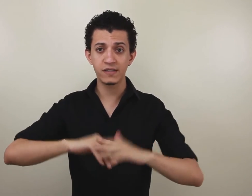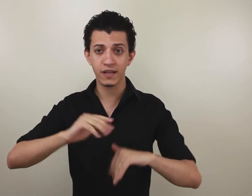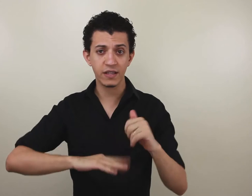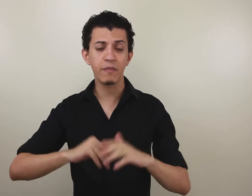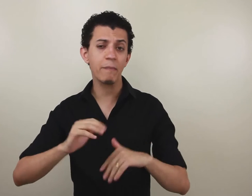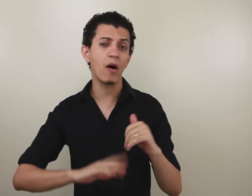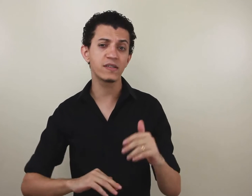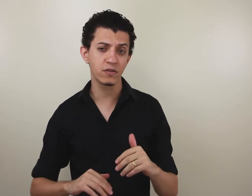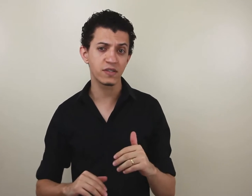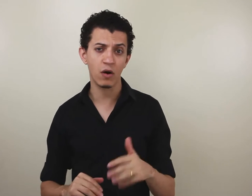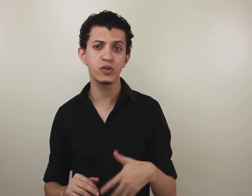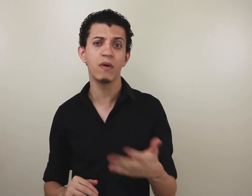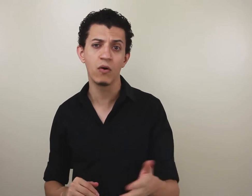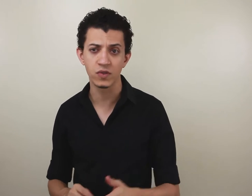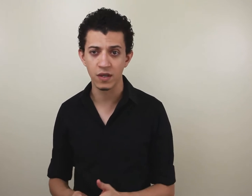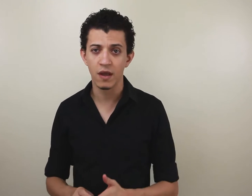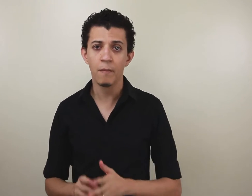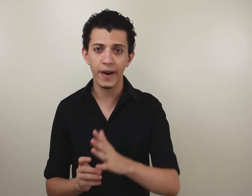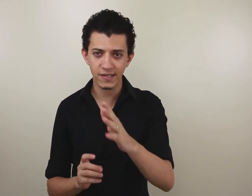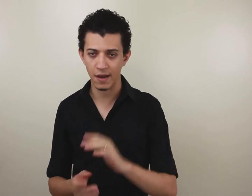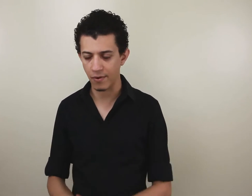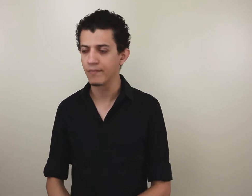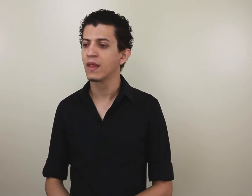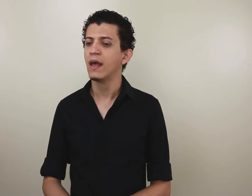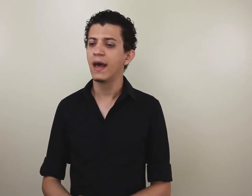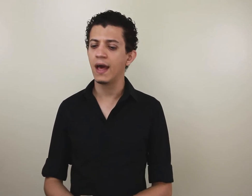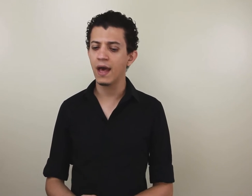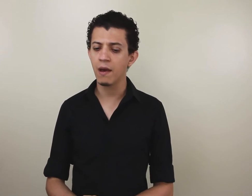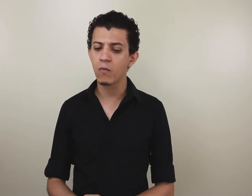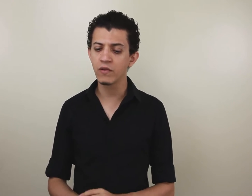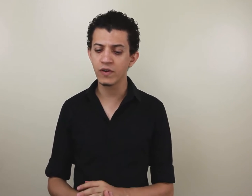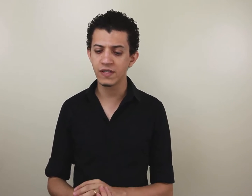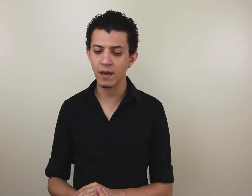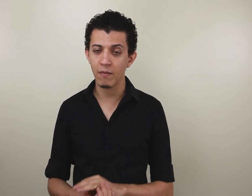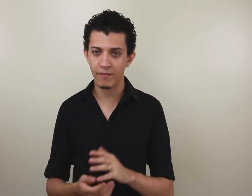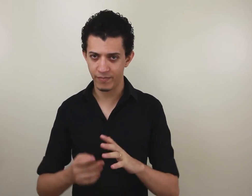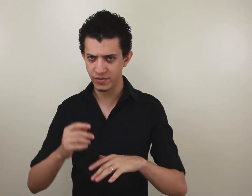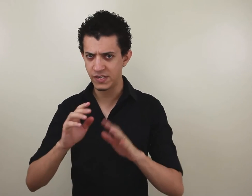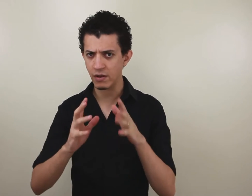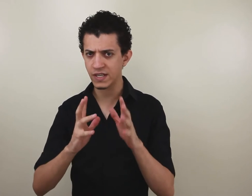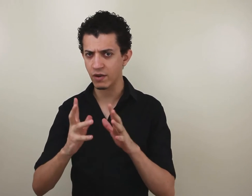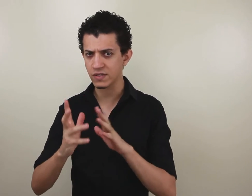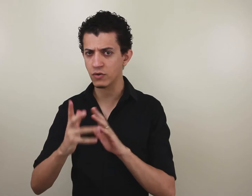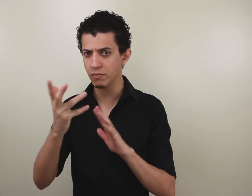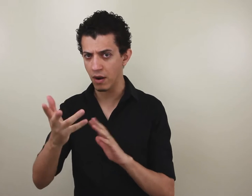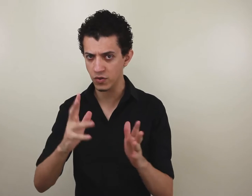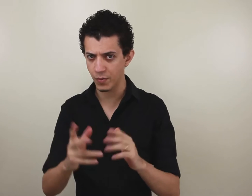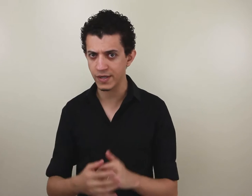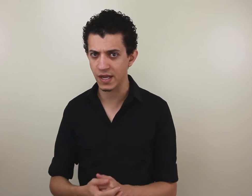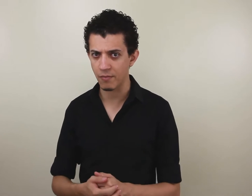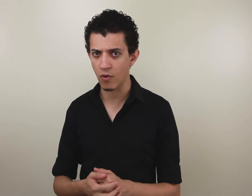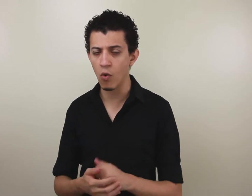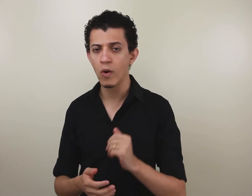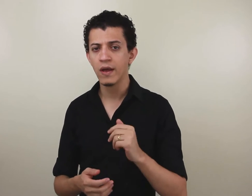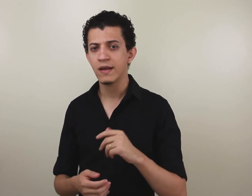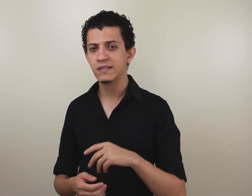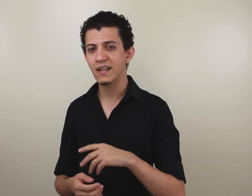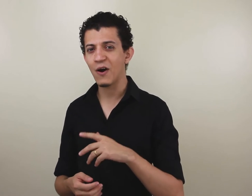isso aqui também pode ser o sinal de mãos. Por exemplo, quando você, dizendo que isso aqui é o sinal de mãos, por exemplo, ou sinal,